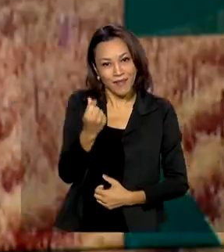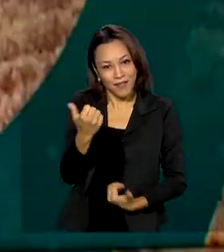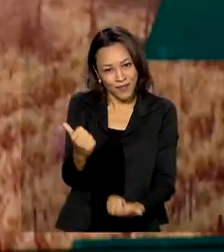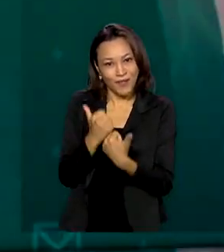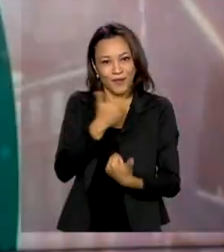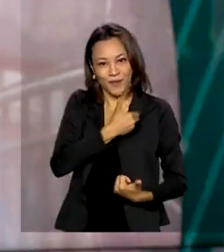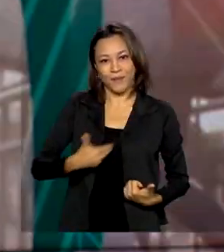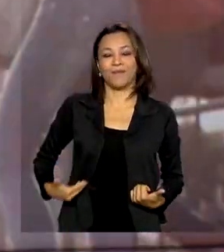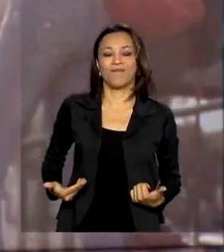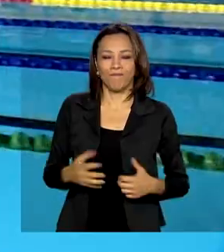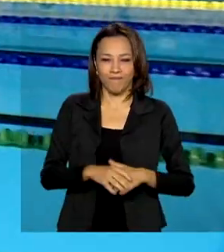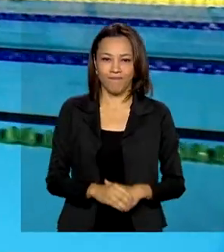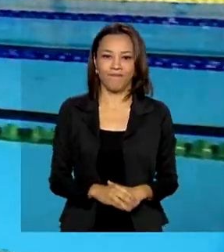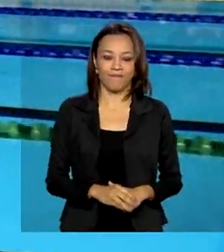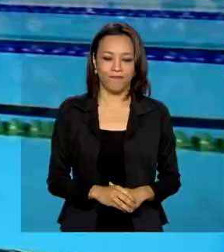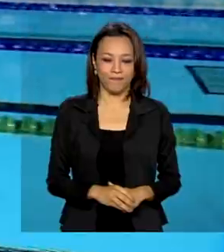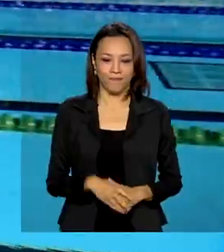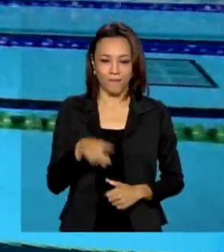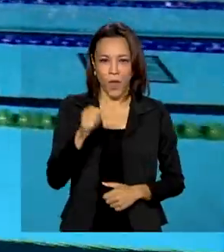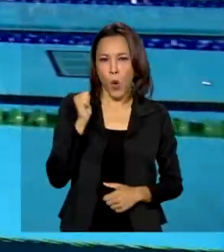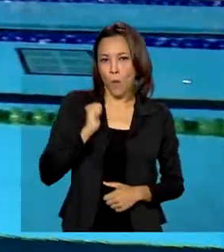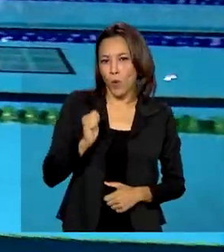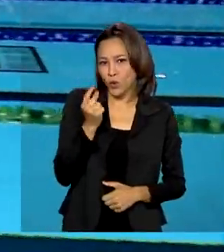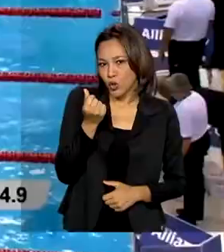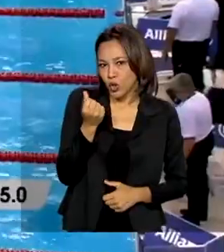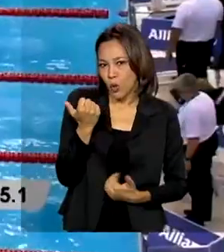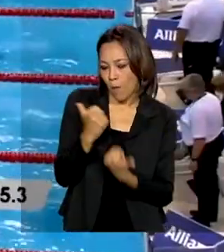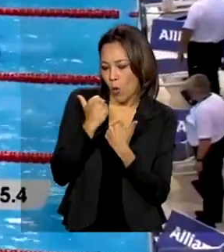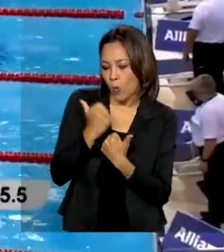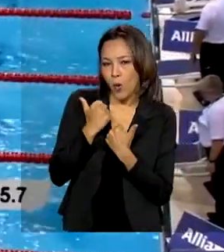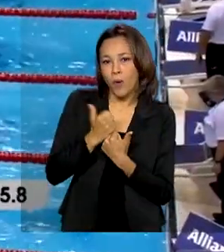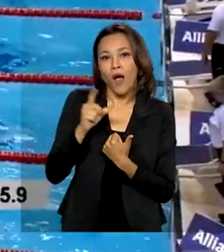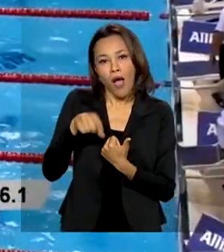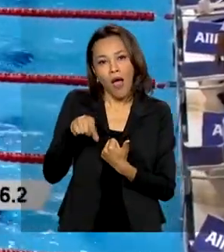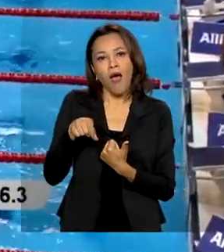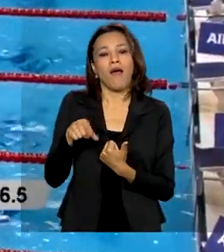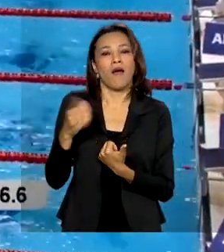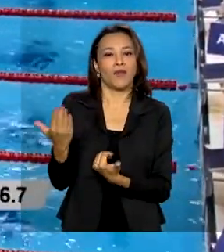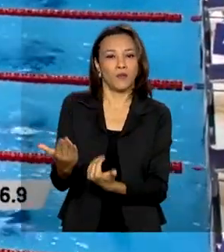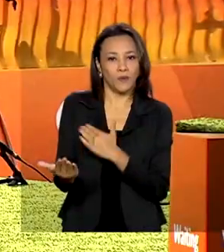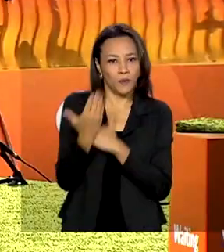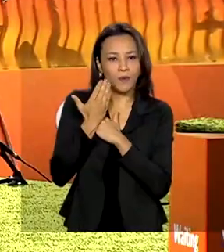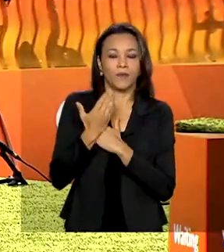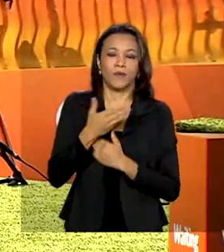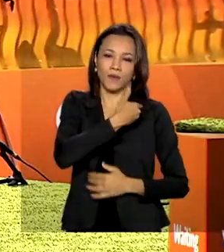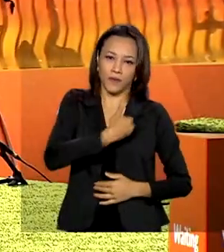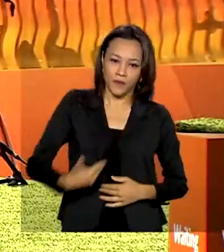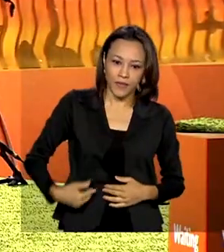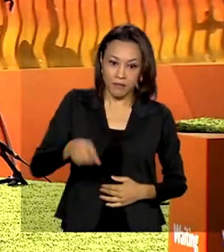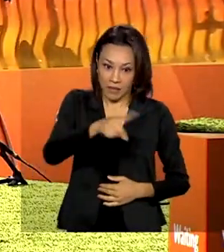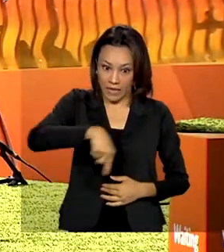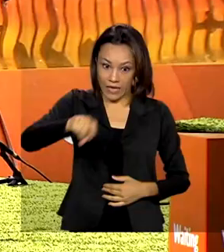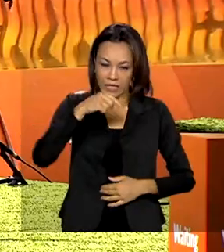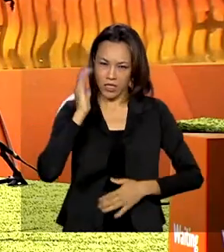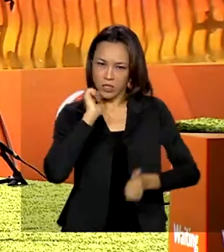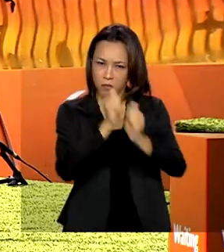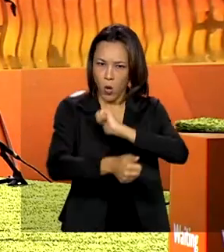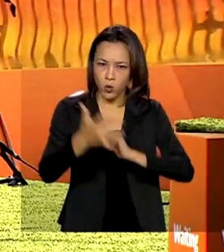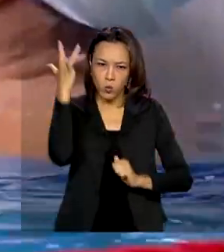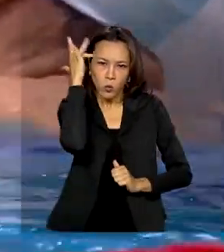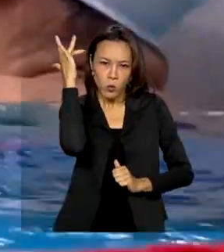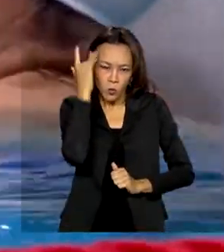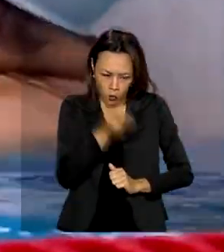benefício. O Bolsa Pódio é uma ajuda para que esportistas de alto rendimento continuem